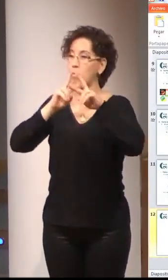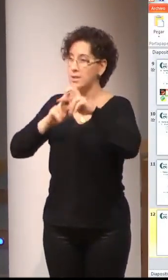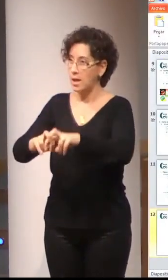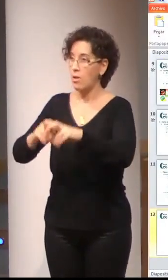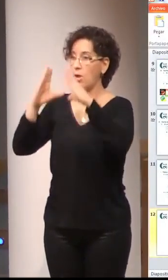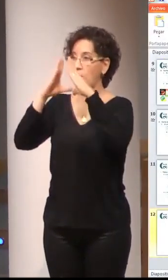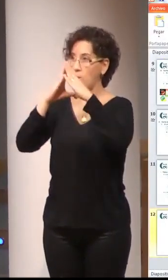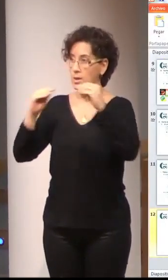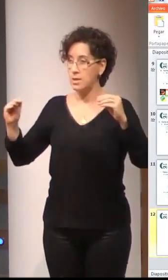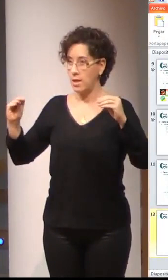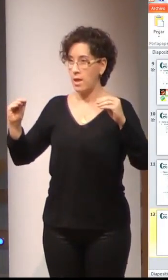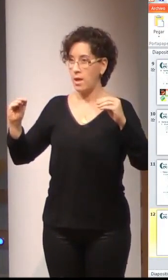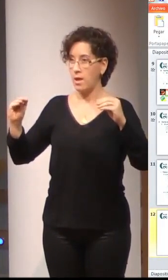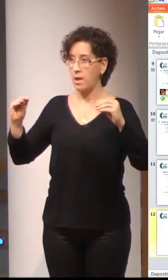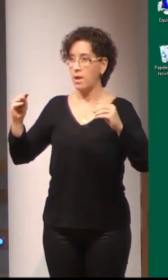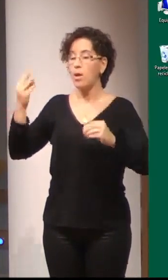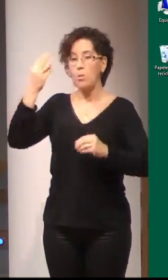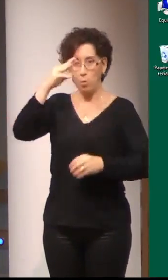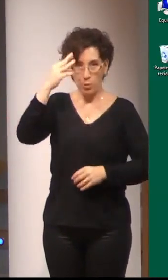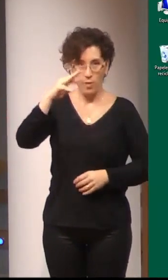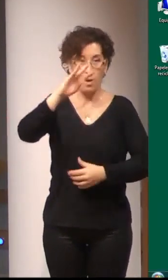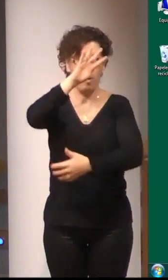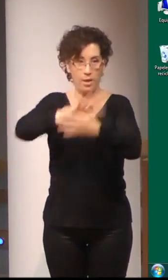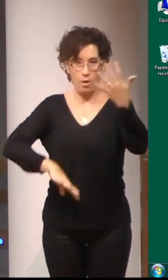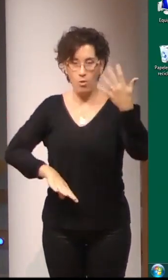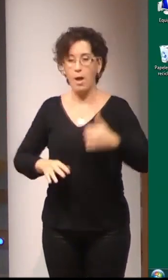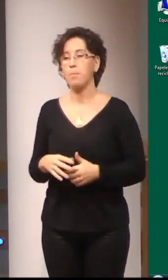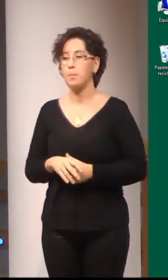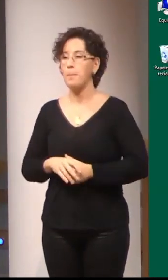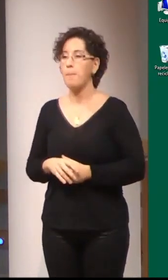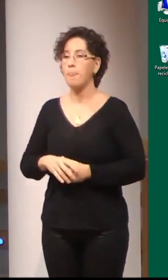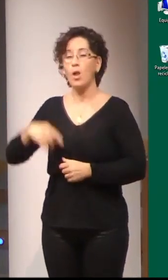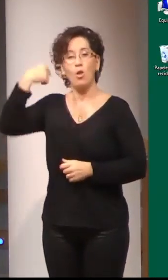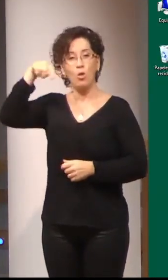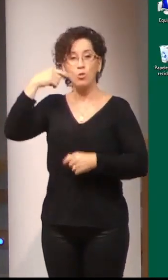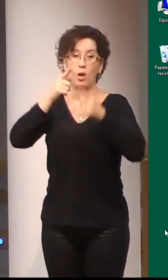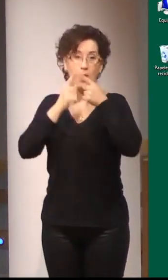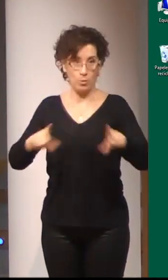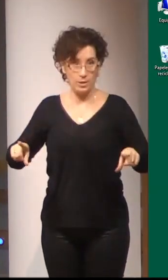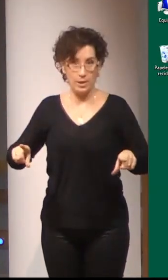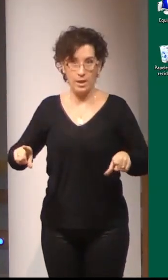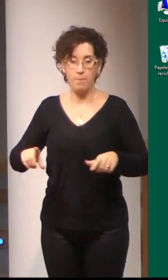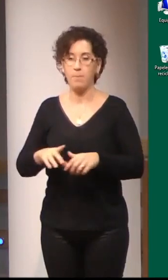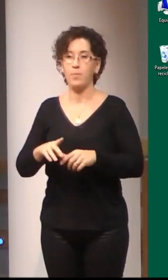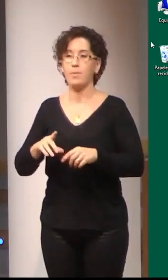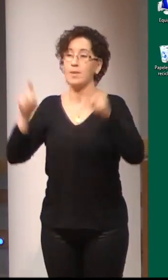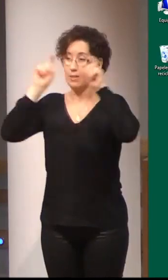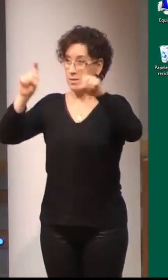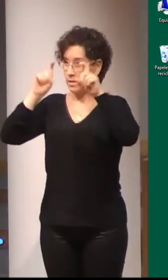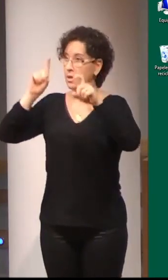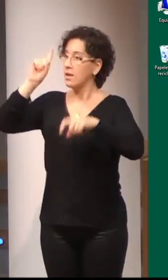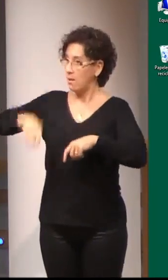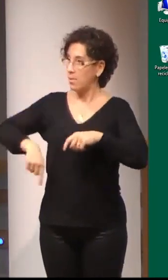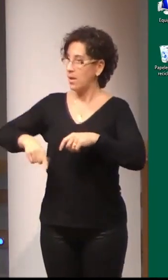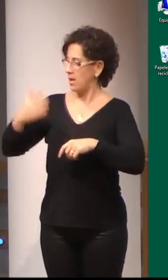Universitat Pumpeu-Fabra de Barcelona, é doctora en lingüística, e imparte docencia